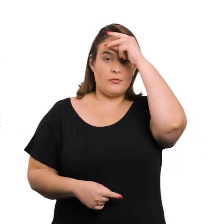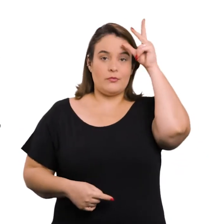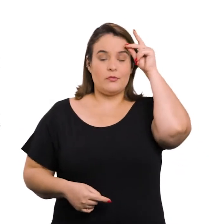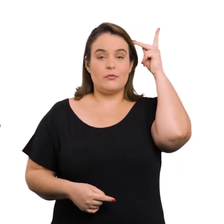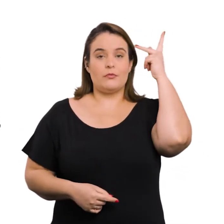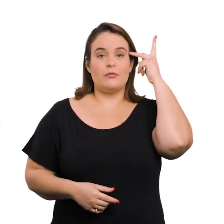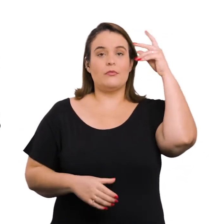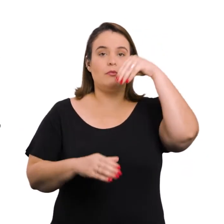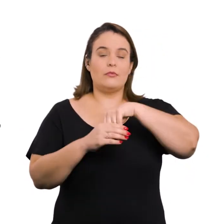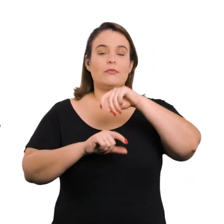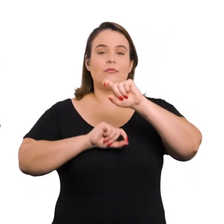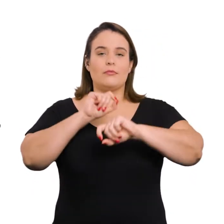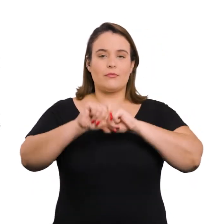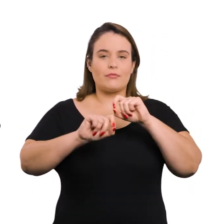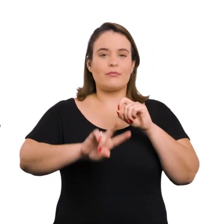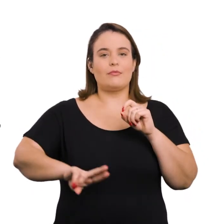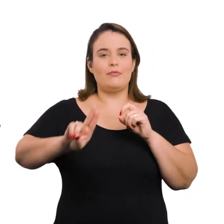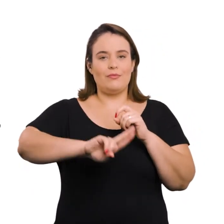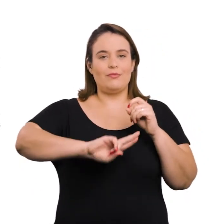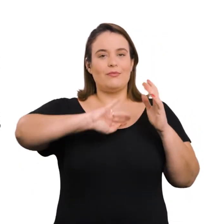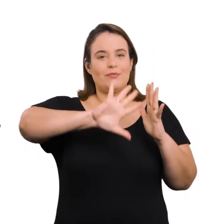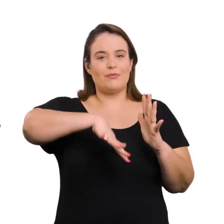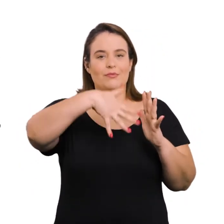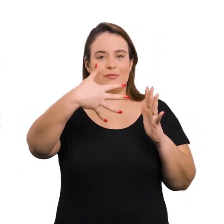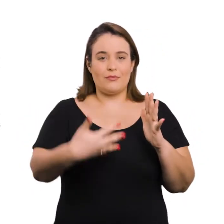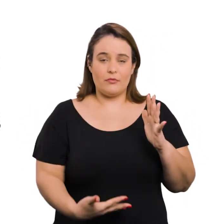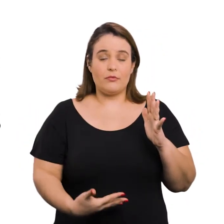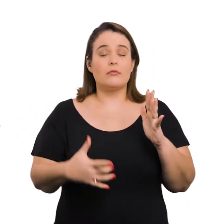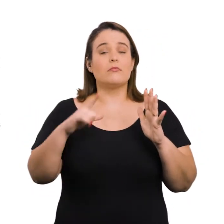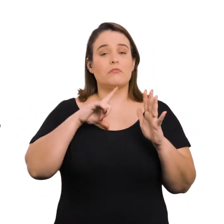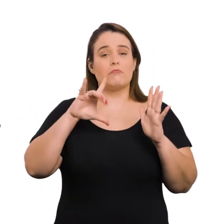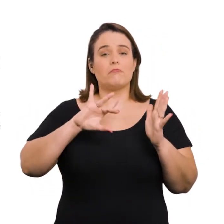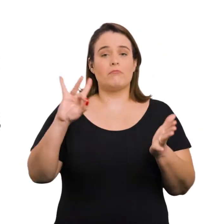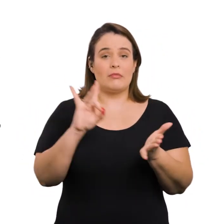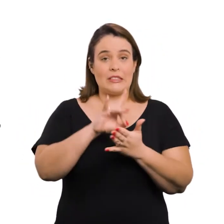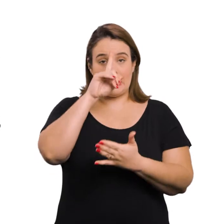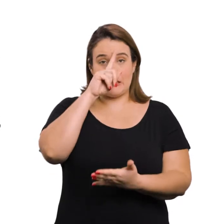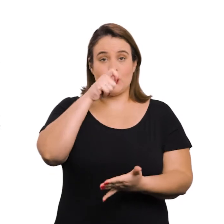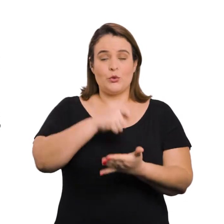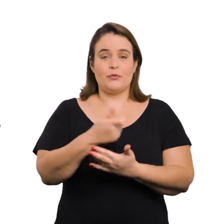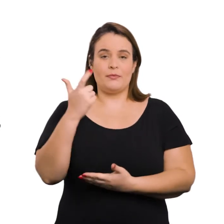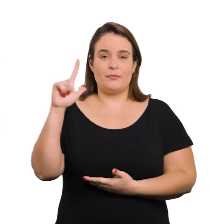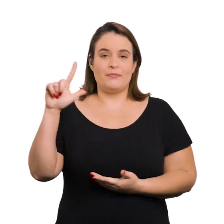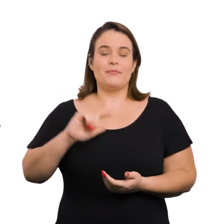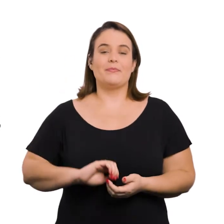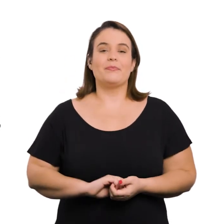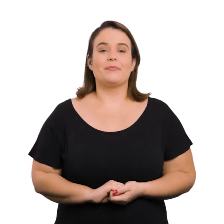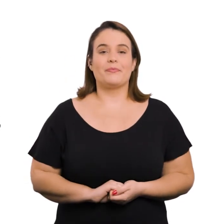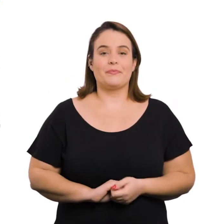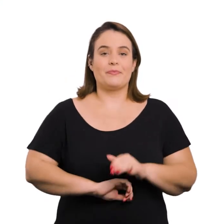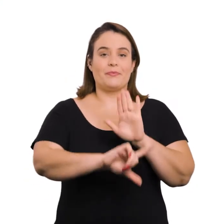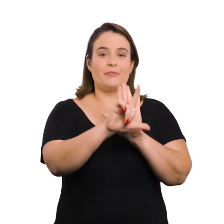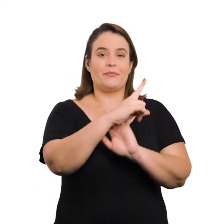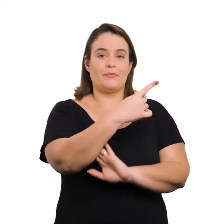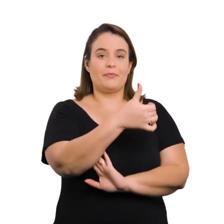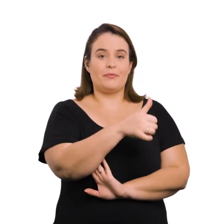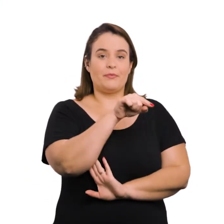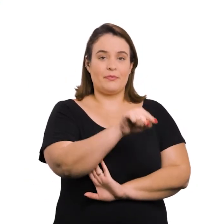municipal sobre a utilização da língua brasileira de sinais, libras, e estabelece outras providências.